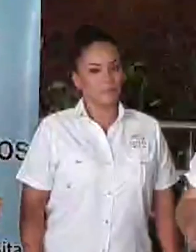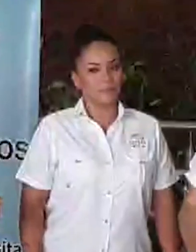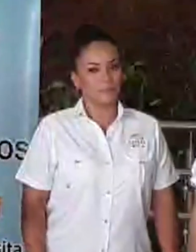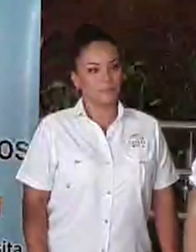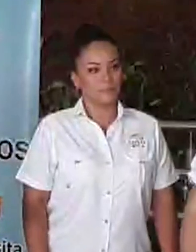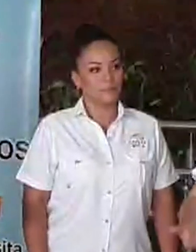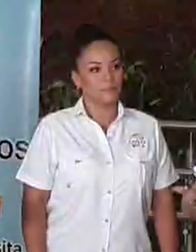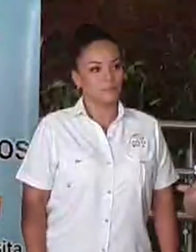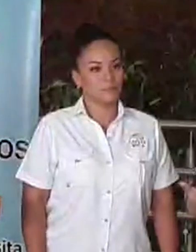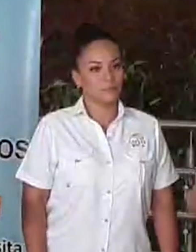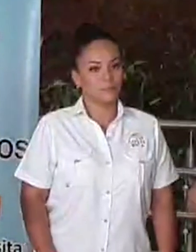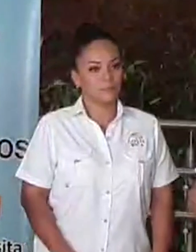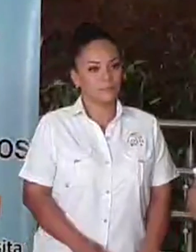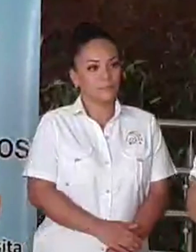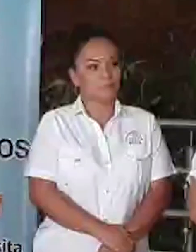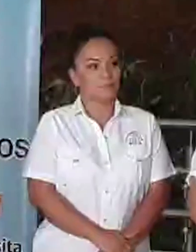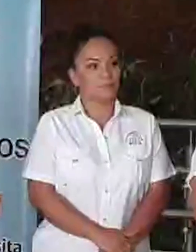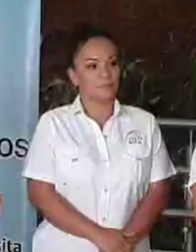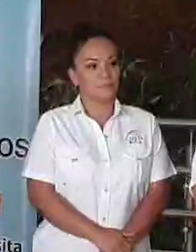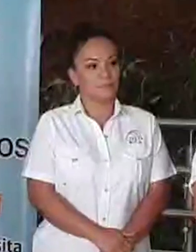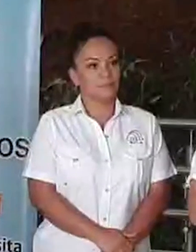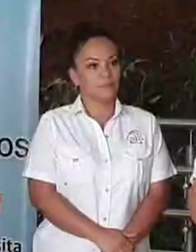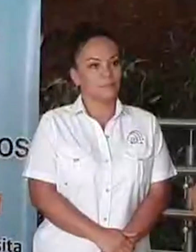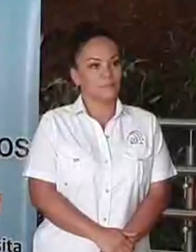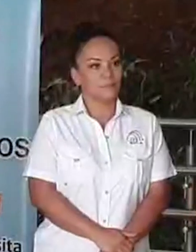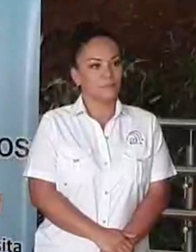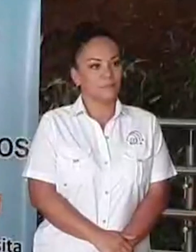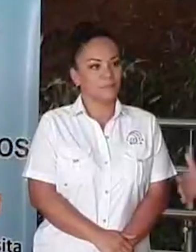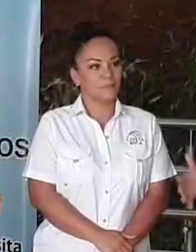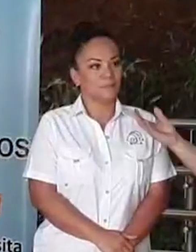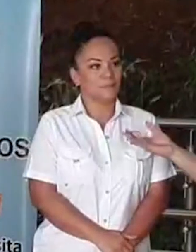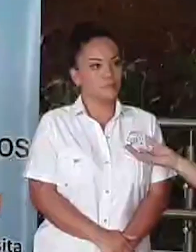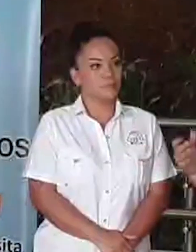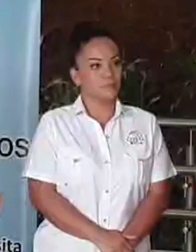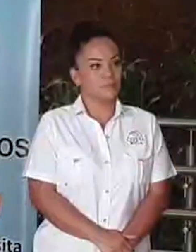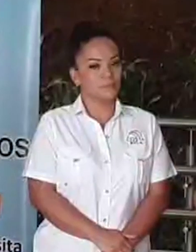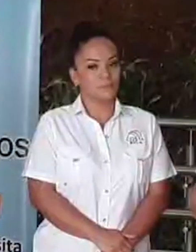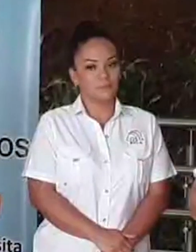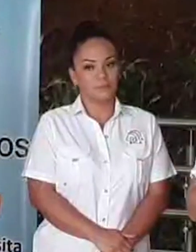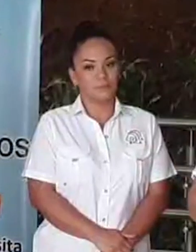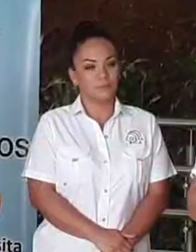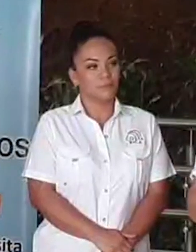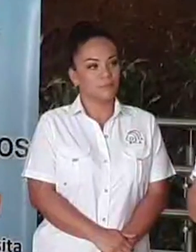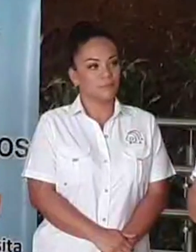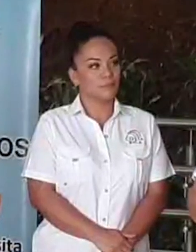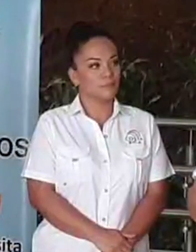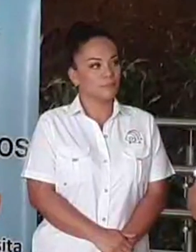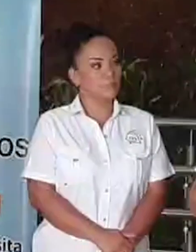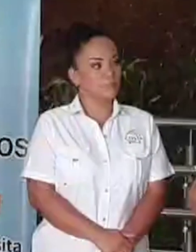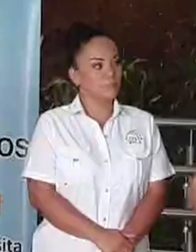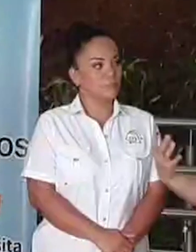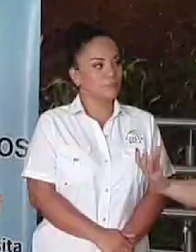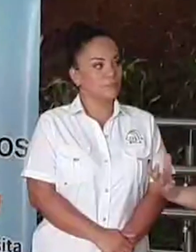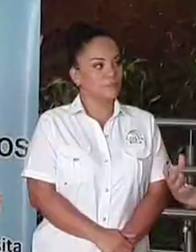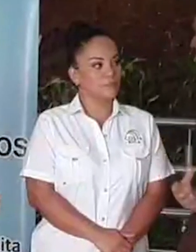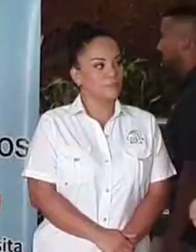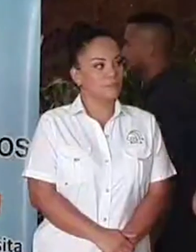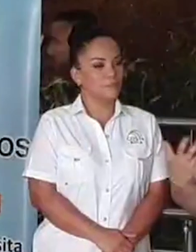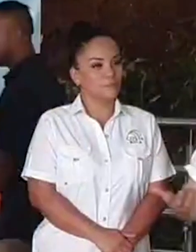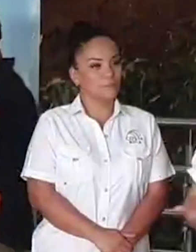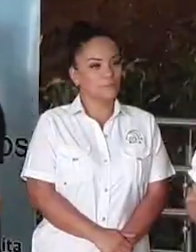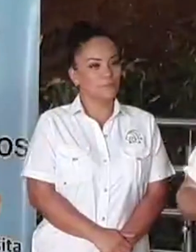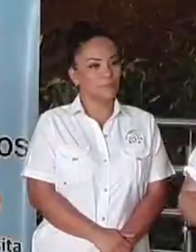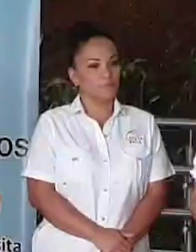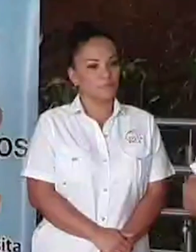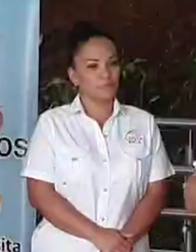Muchas gracias a los jerarcas, medios presentes y demás personas. De inmediato, el señor Presidente de la República nos da un mensaje